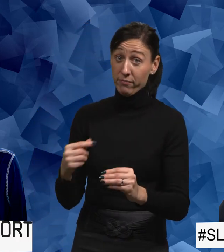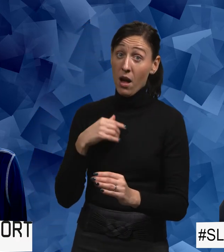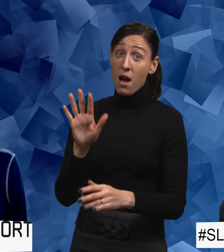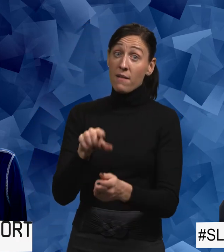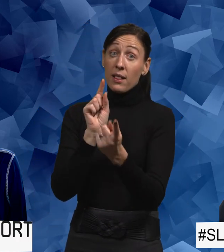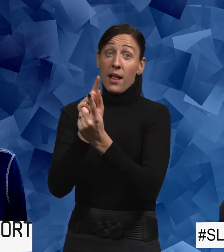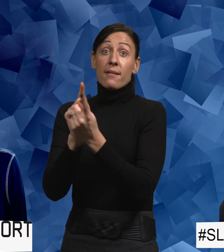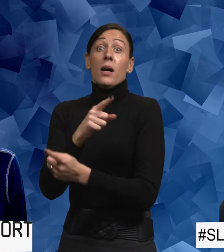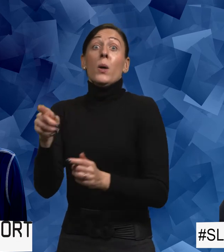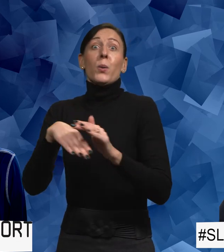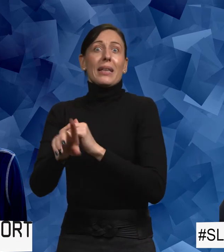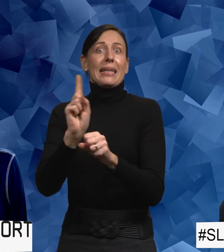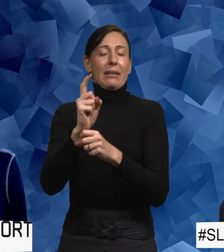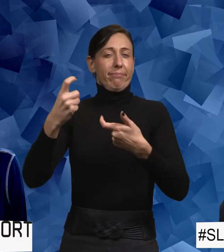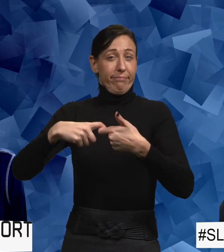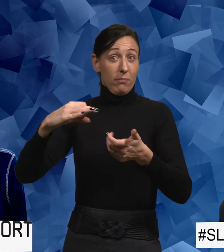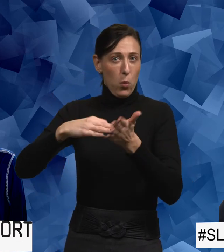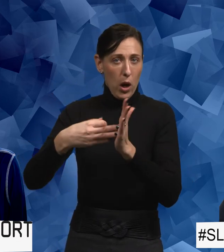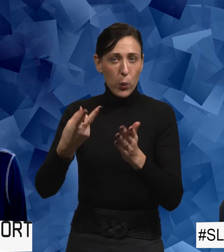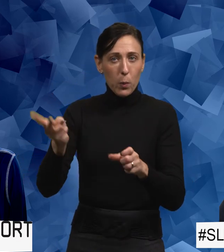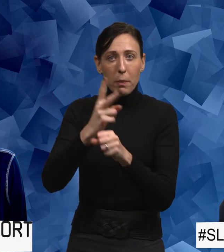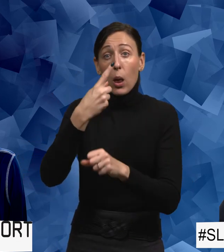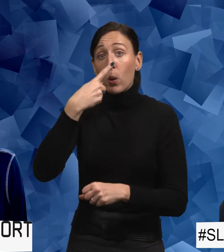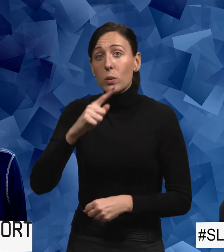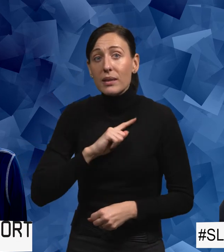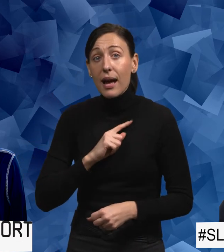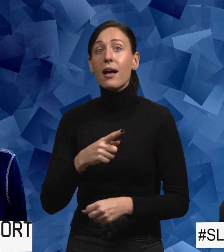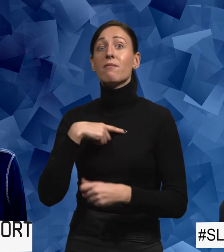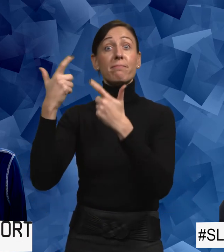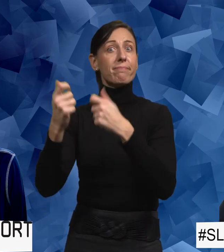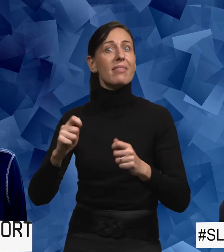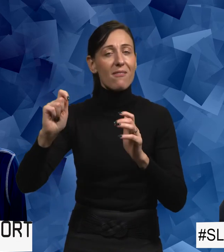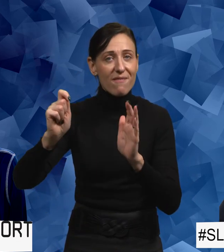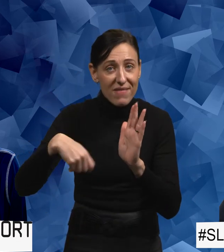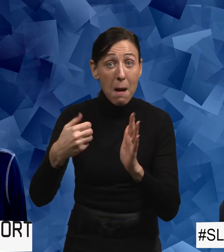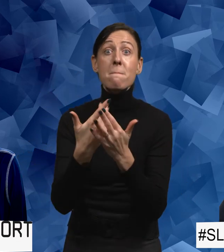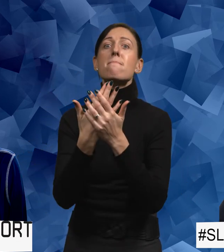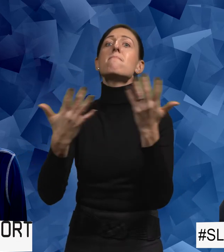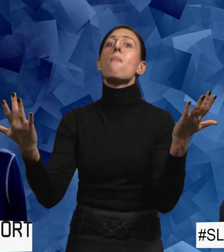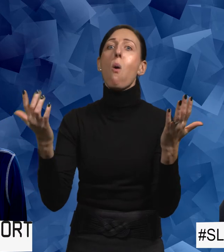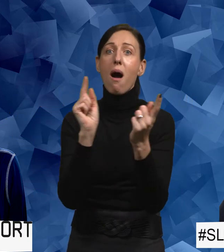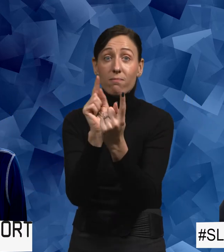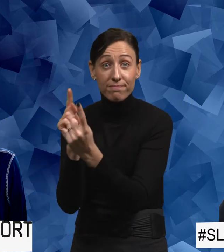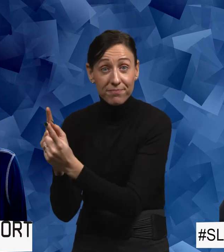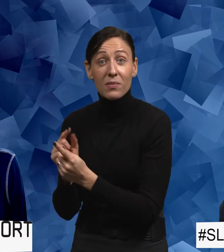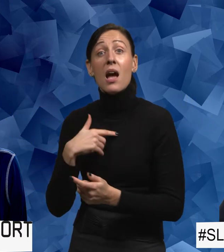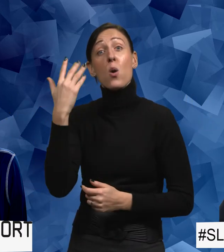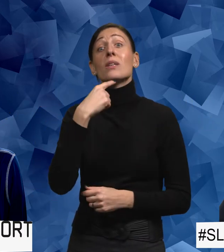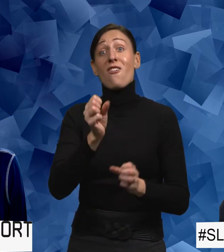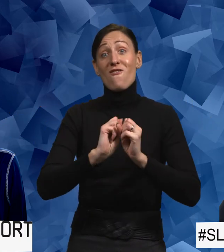träffat under den här tiden i dubbelt utsatt. Vi spelade också in en film och vi träffar många. Och jag kan nog säga så här. De flesta kvinnor med en